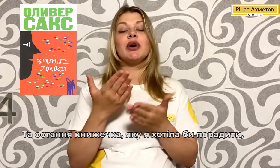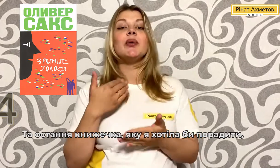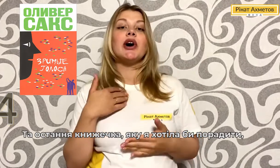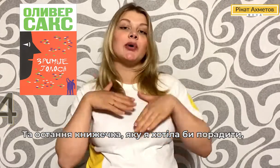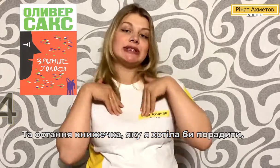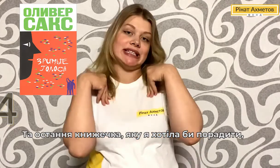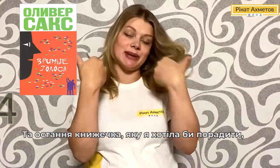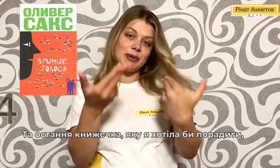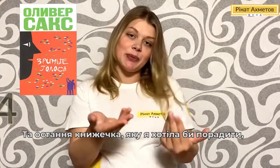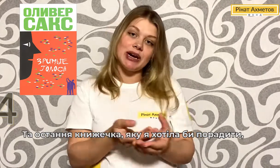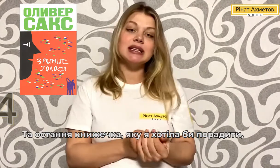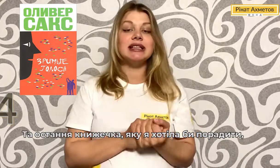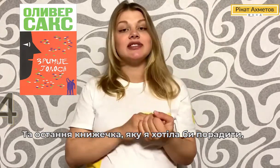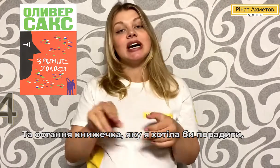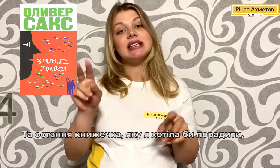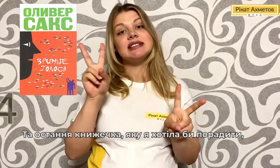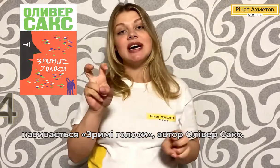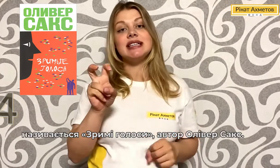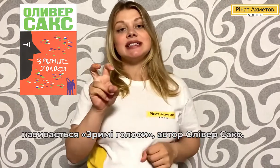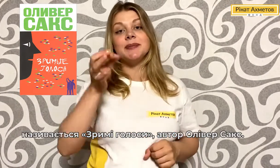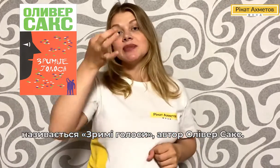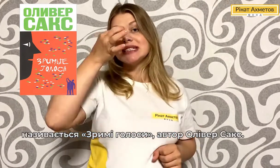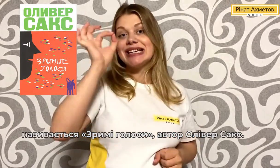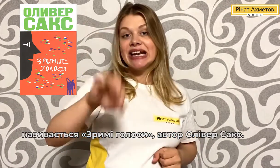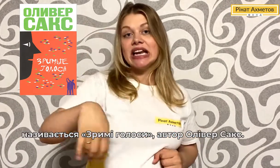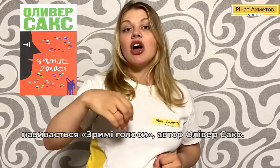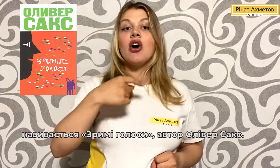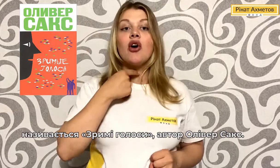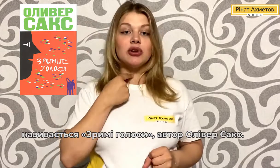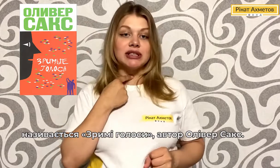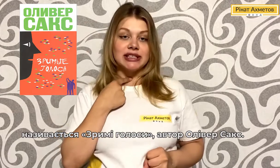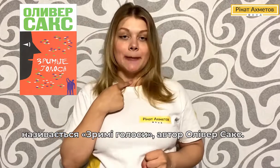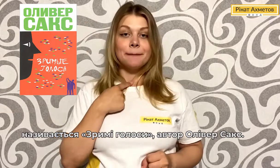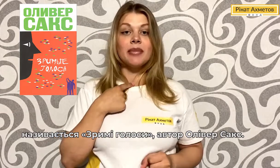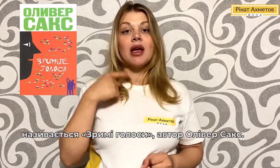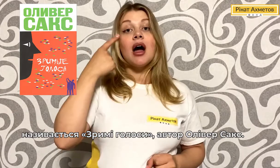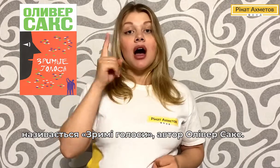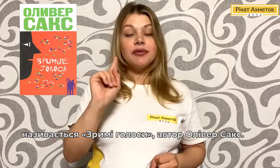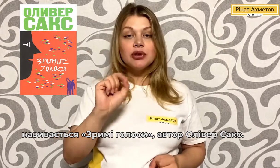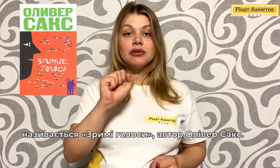яку я хотіла би порадити, вона називається «Зрілі голоси». Автор